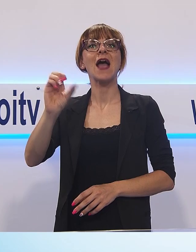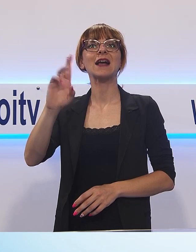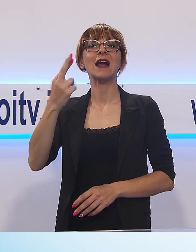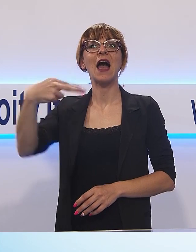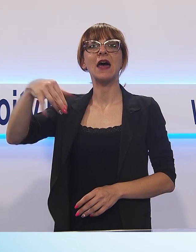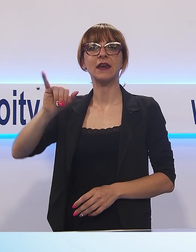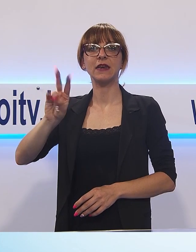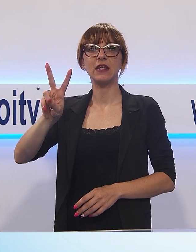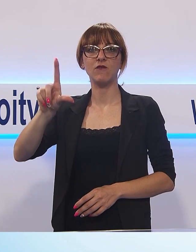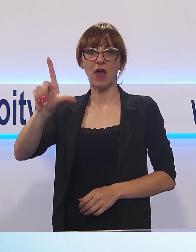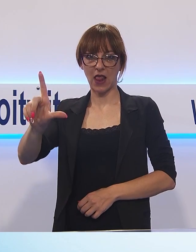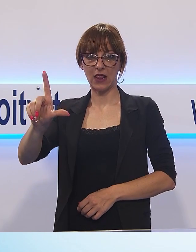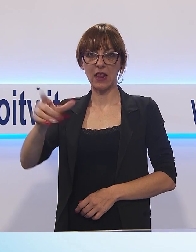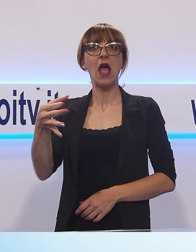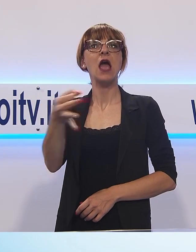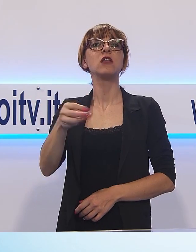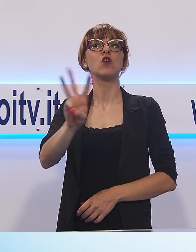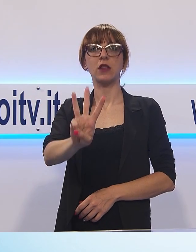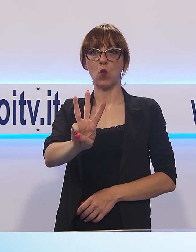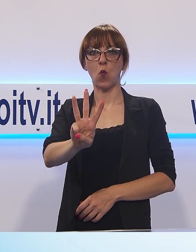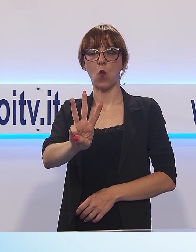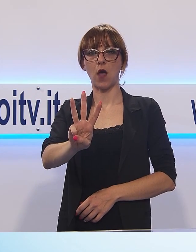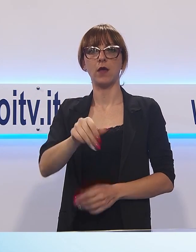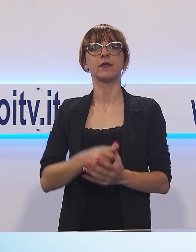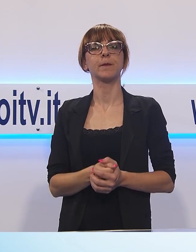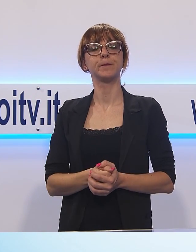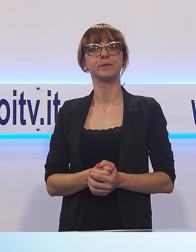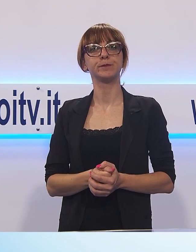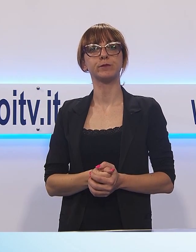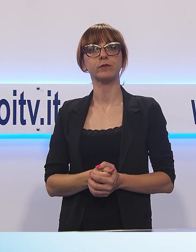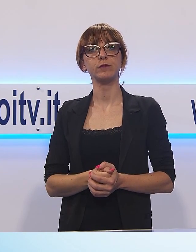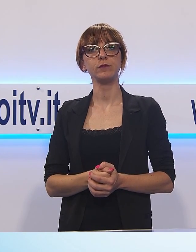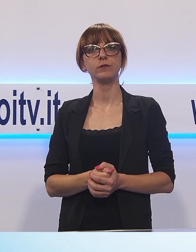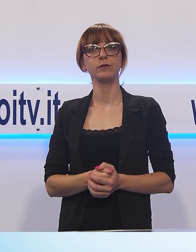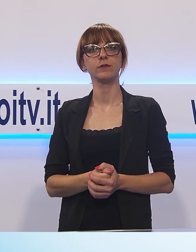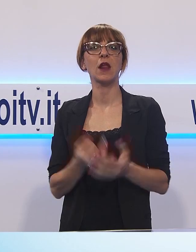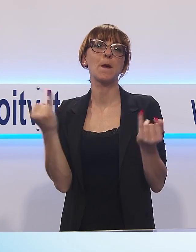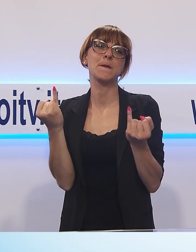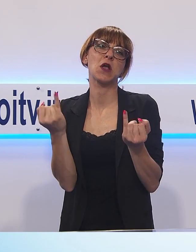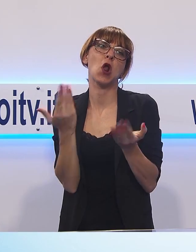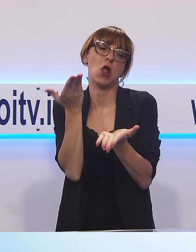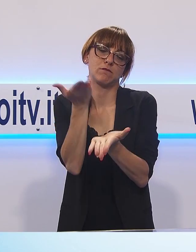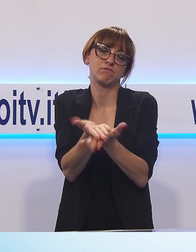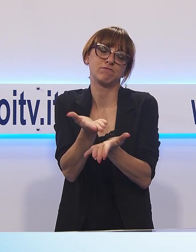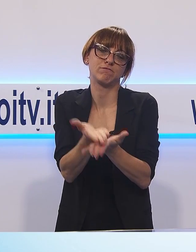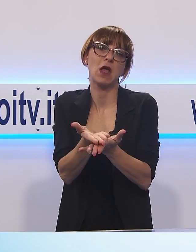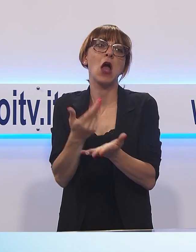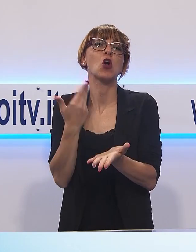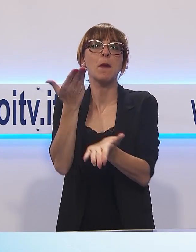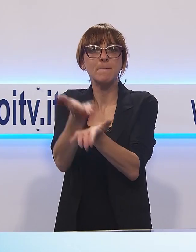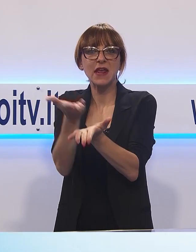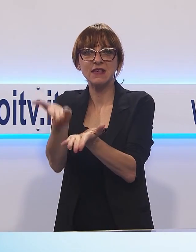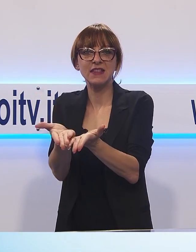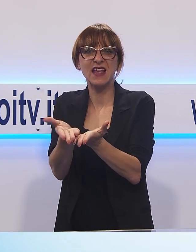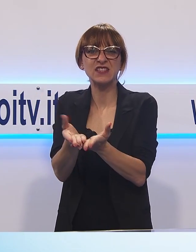'isola di White che fa uno spettacolo. Diciamo in piccolo una presentazione dei bozzetti come quella della